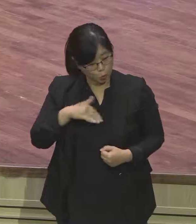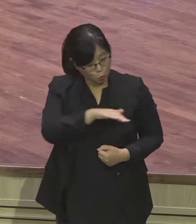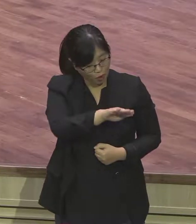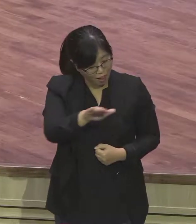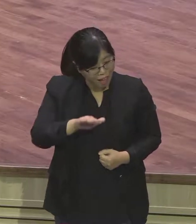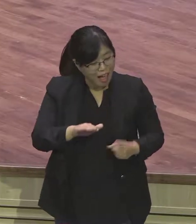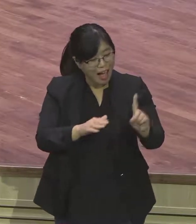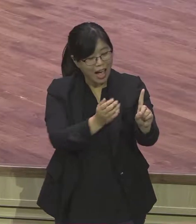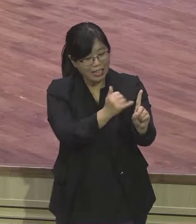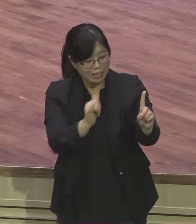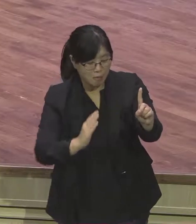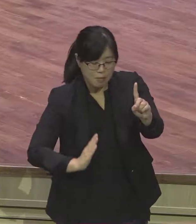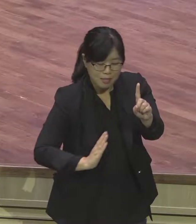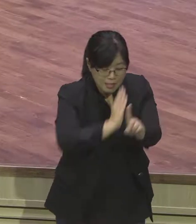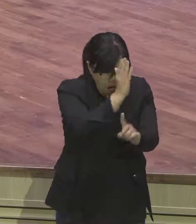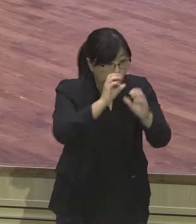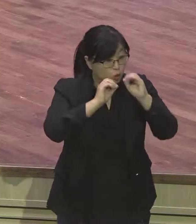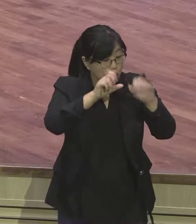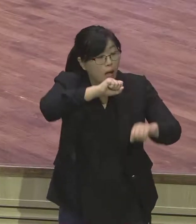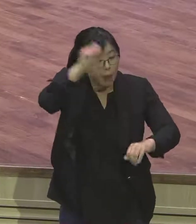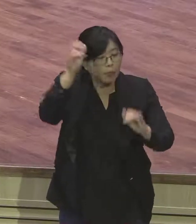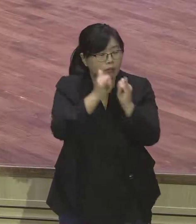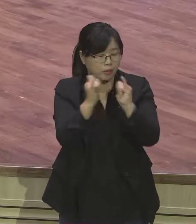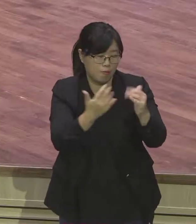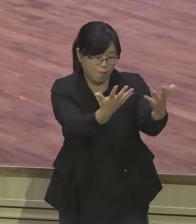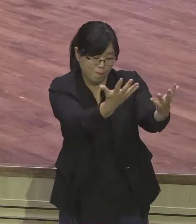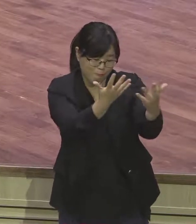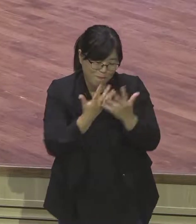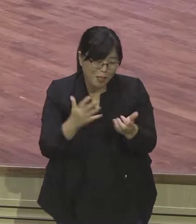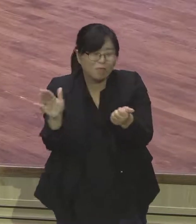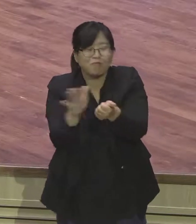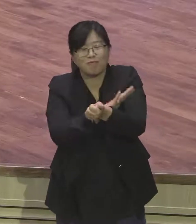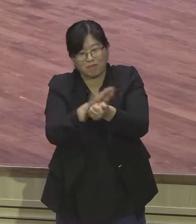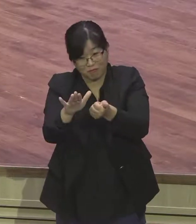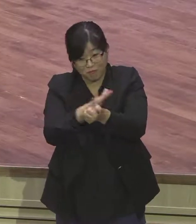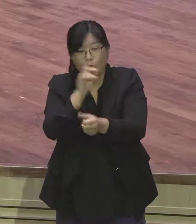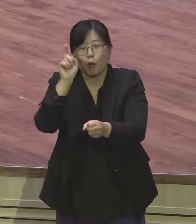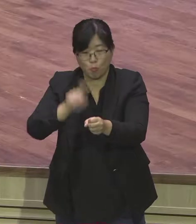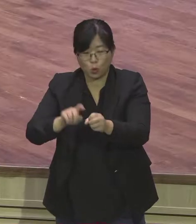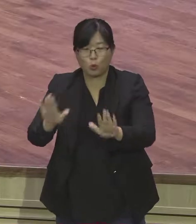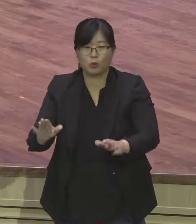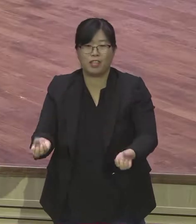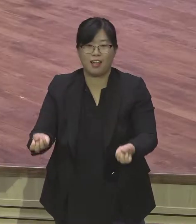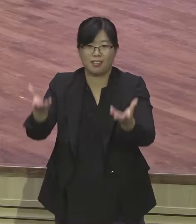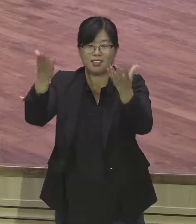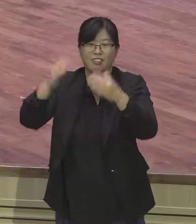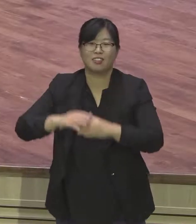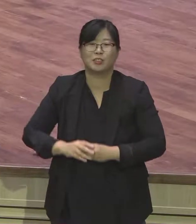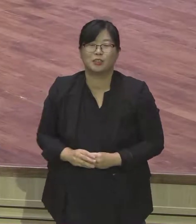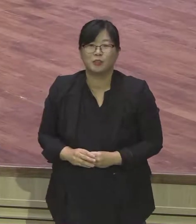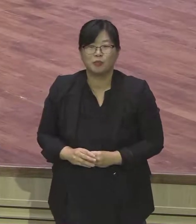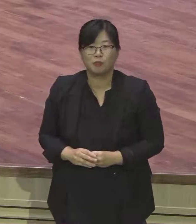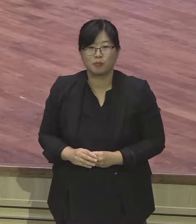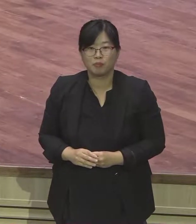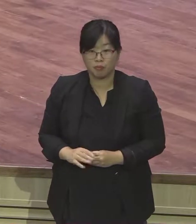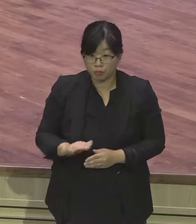분을 초청한 것입니다. 사실 여러분이 전도 현장에서 전도를 해본 분들은